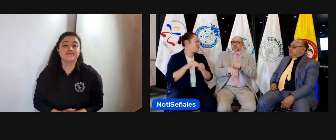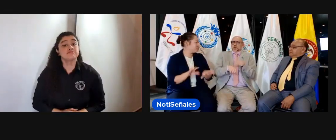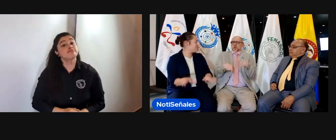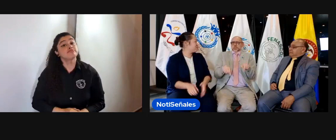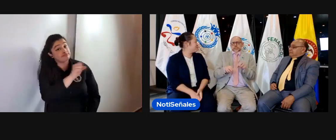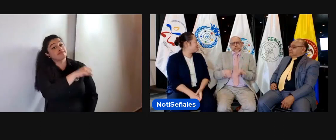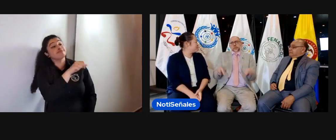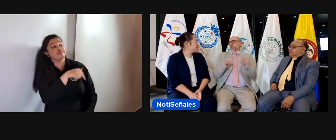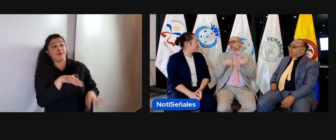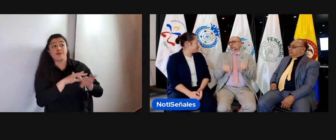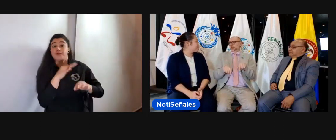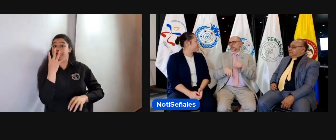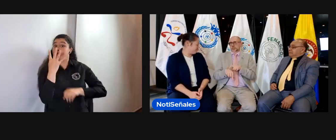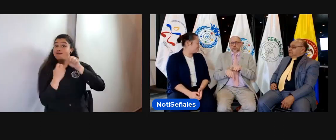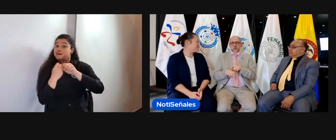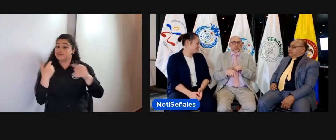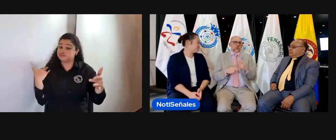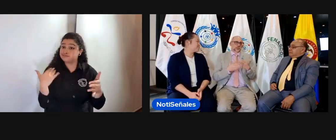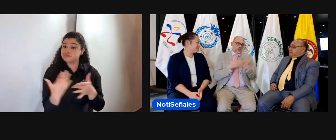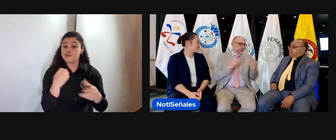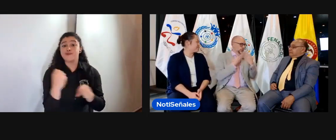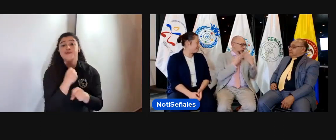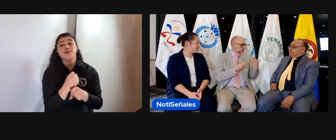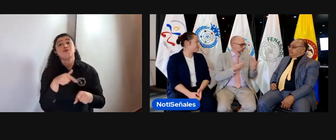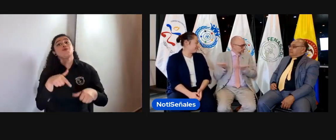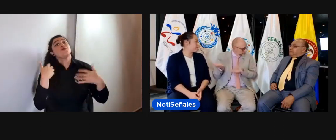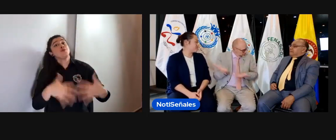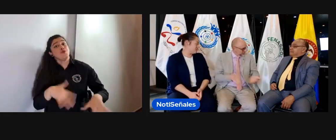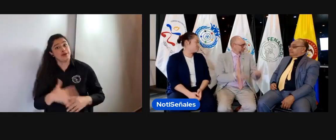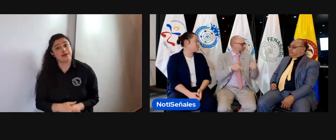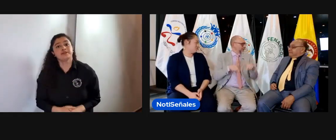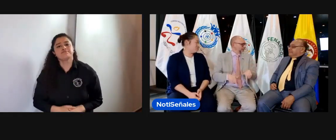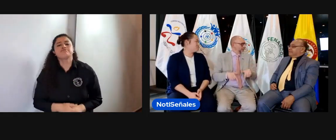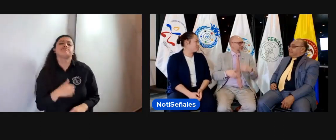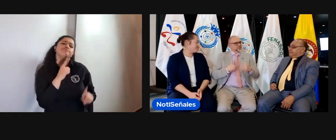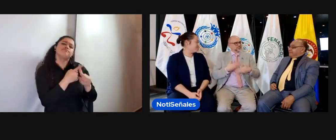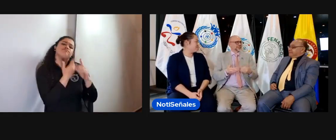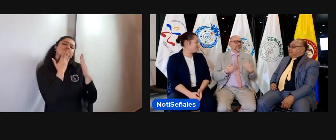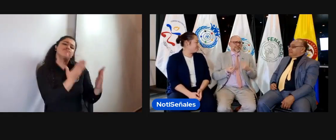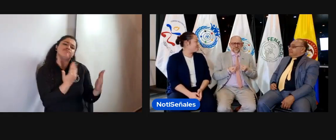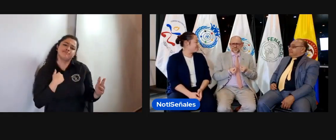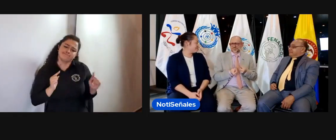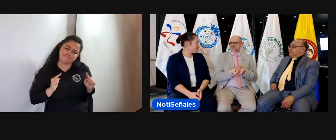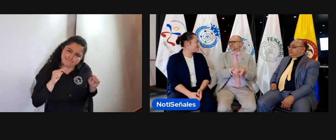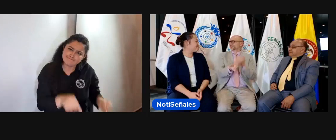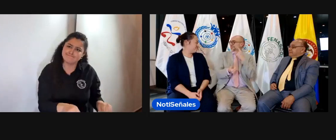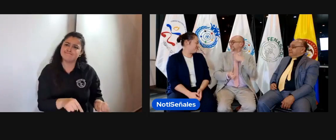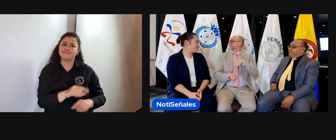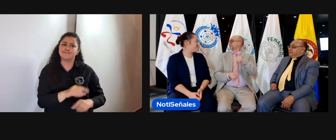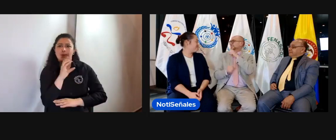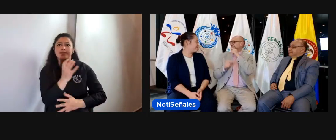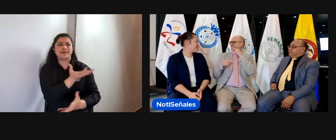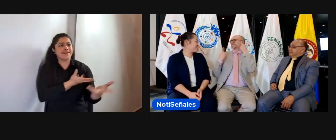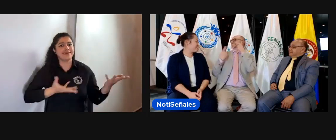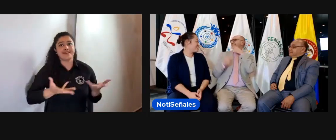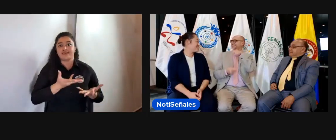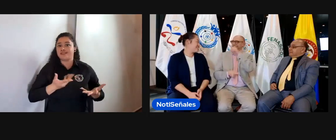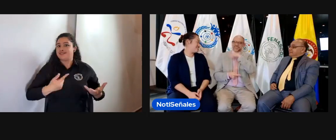y seguir trabajando todos igual que estos años, entonces pues le damos las gracias Henry por habernos invitado a Colombia, la verdad